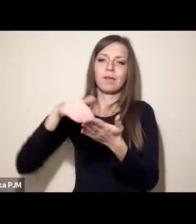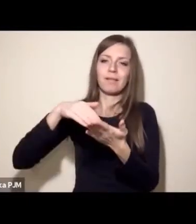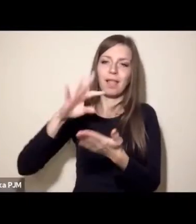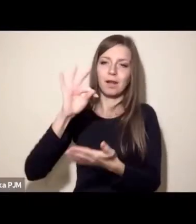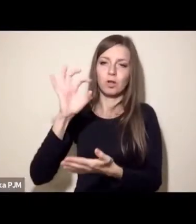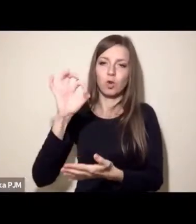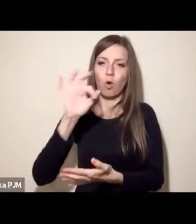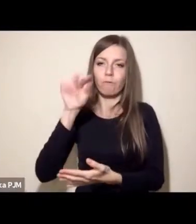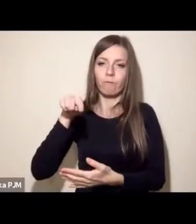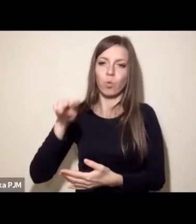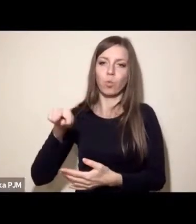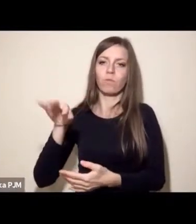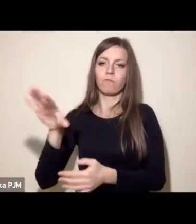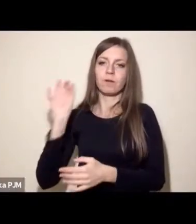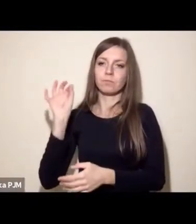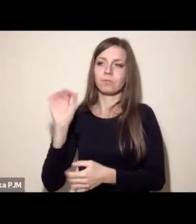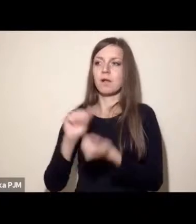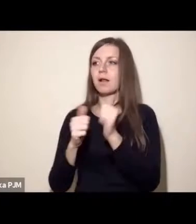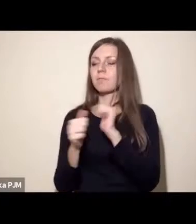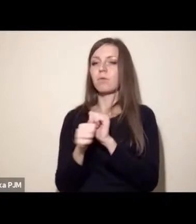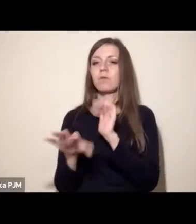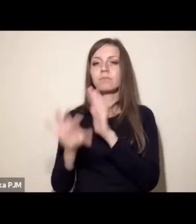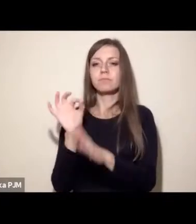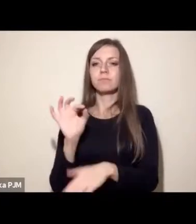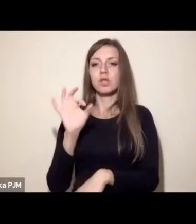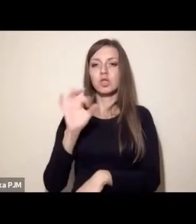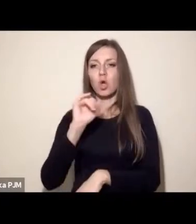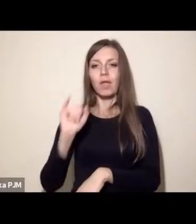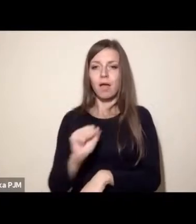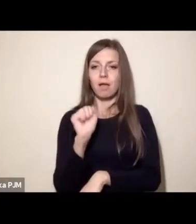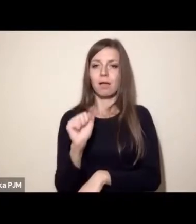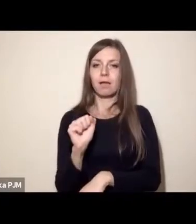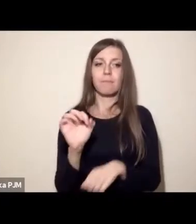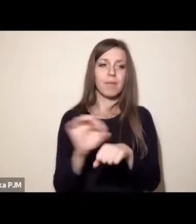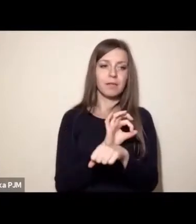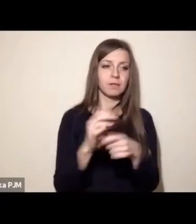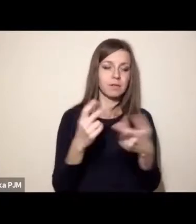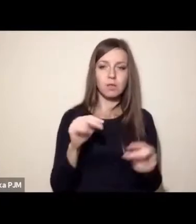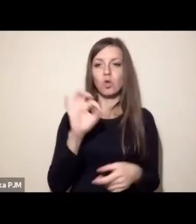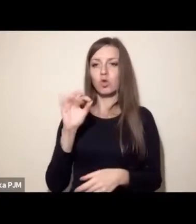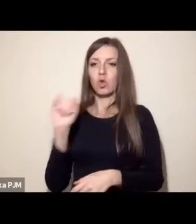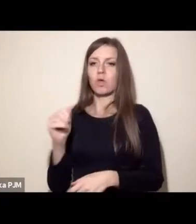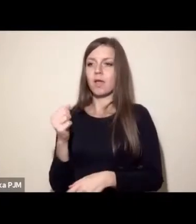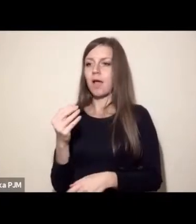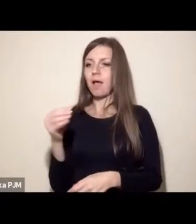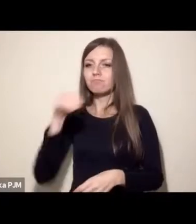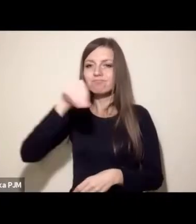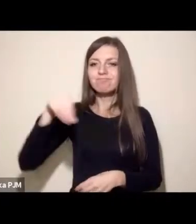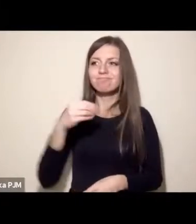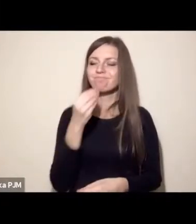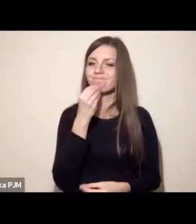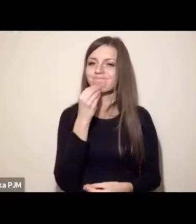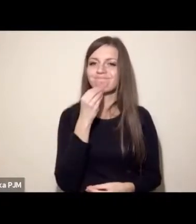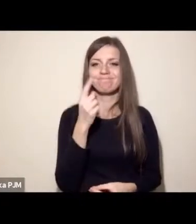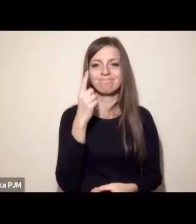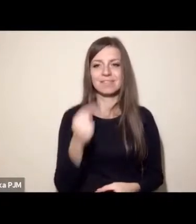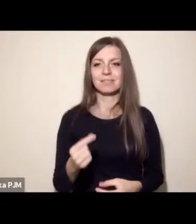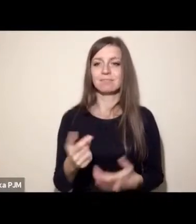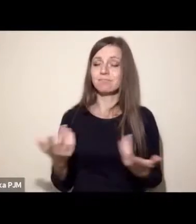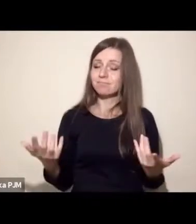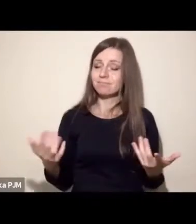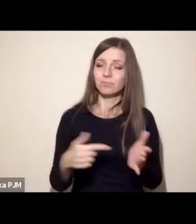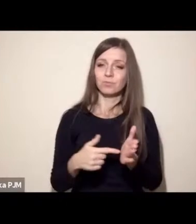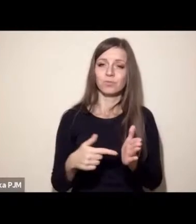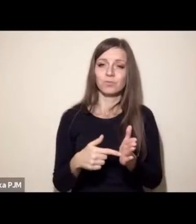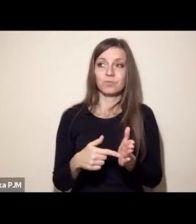czy używanie soi zamiast mięsa. No tutaj tych opcji jest wiele i nie możemy